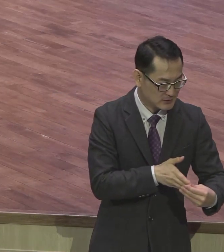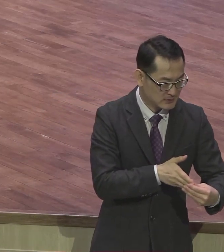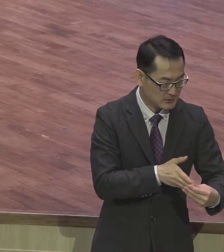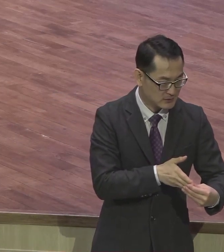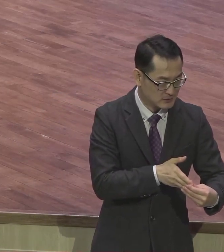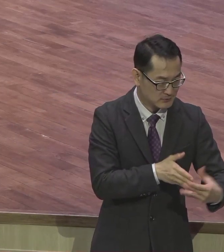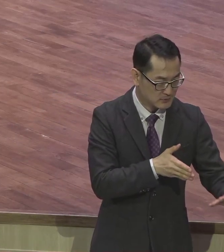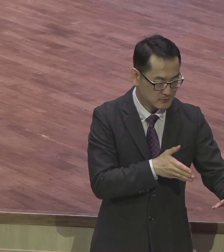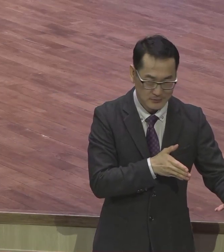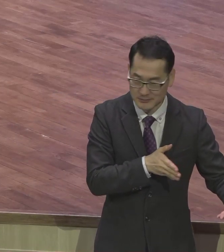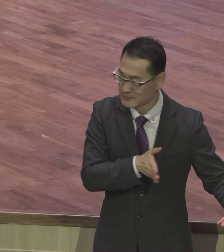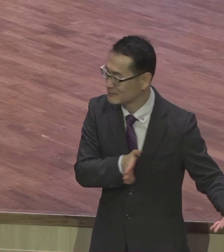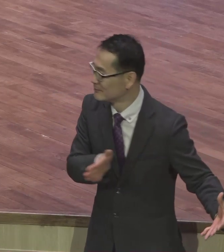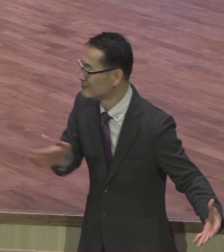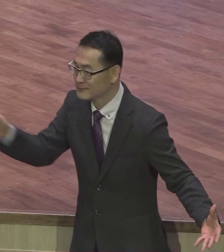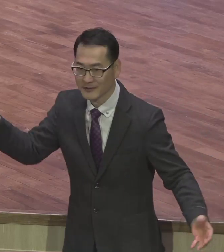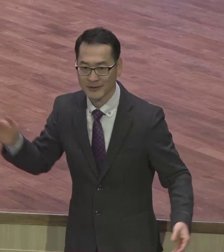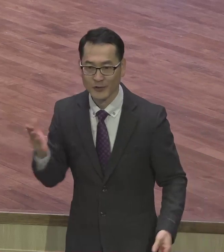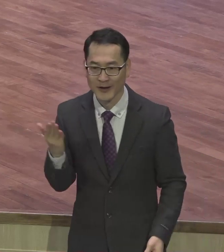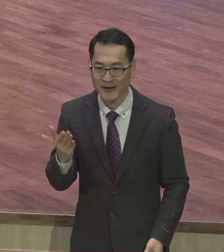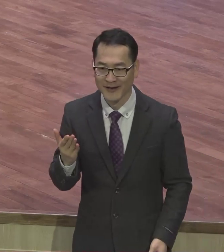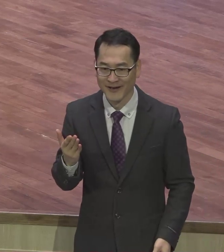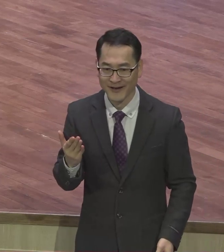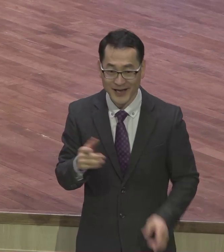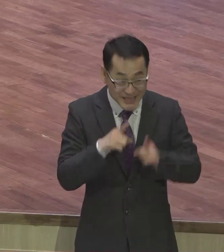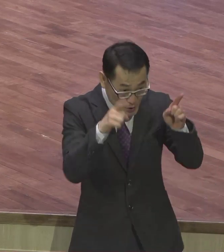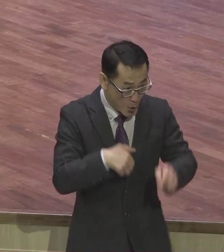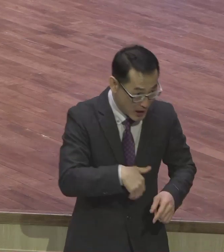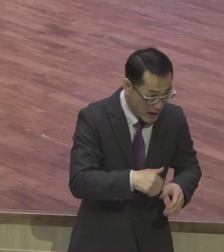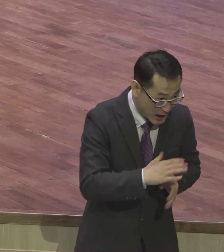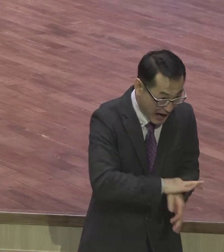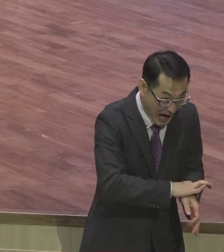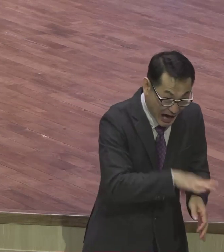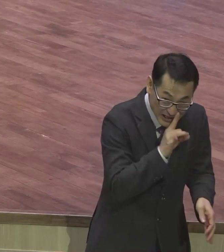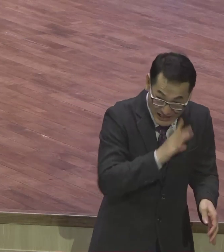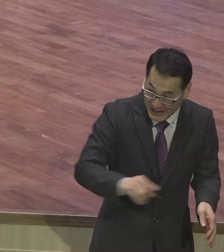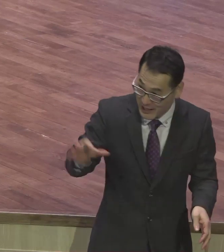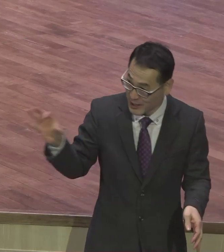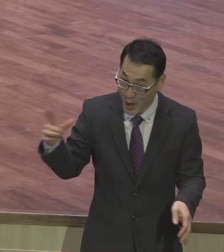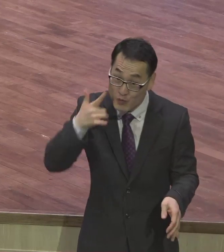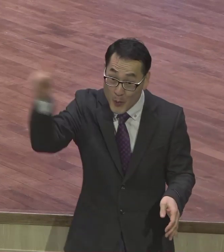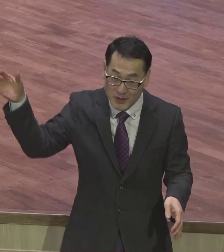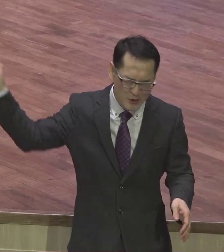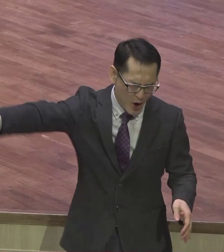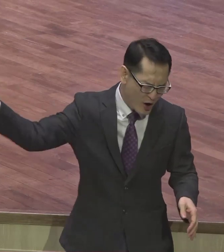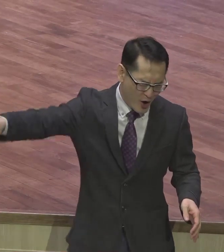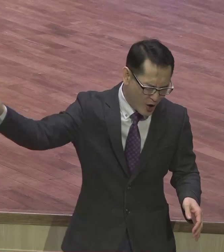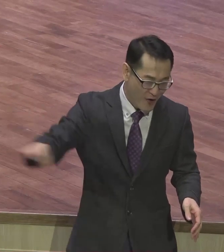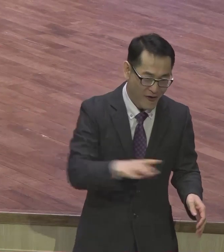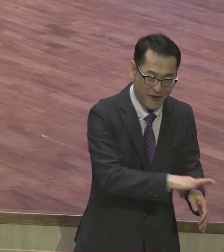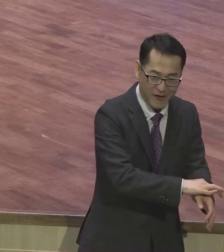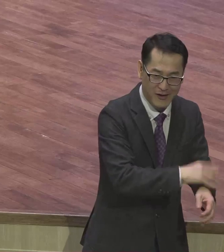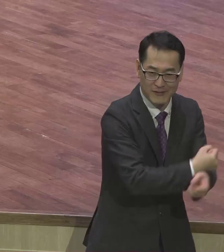전국이요 누가 보면 16장 19절 31절에 딱 나와 있어요 엄청나게 많이 나와있지만 유황계시로에